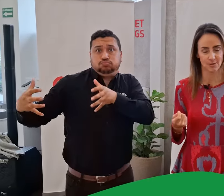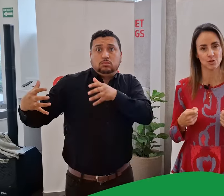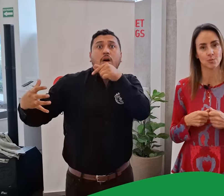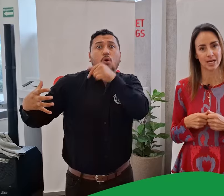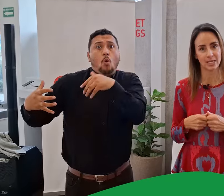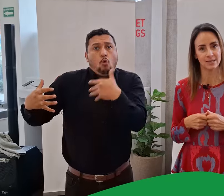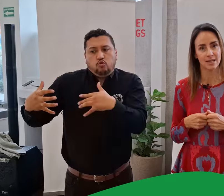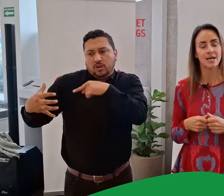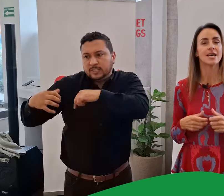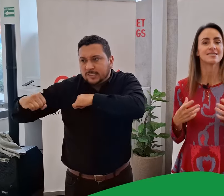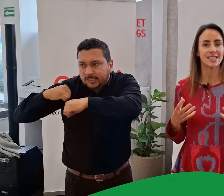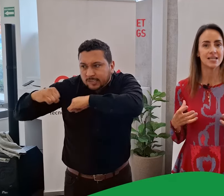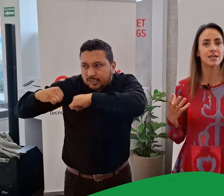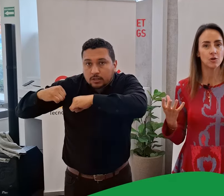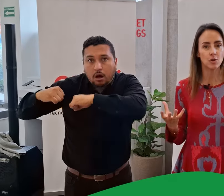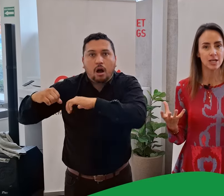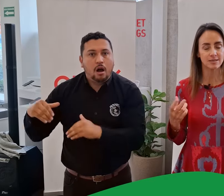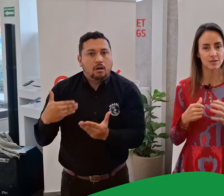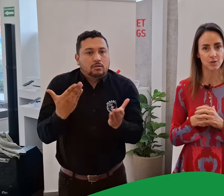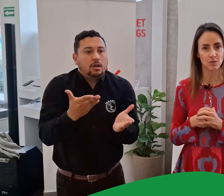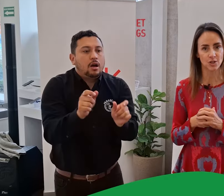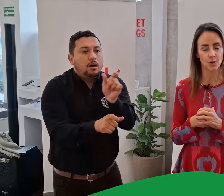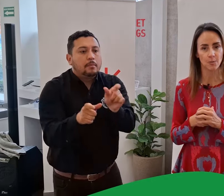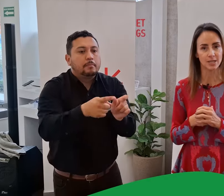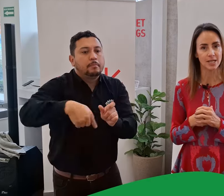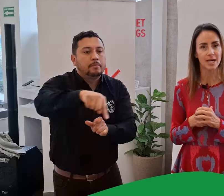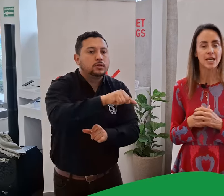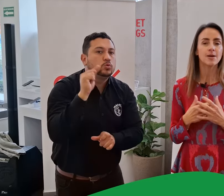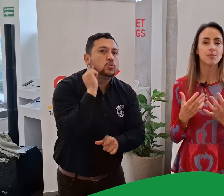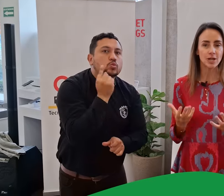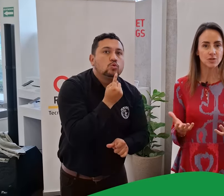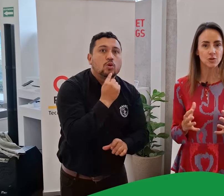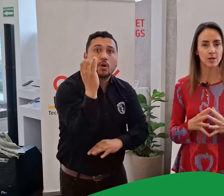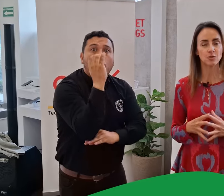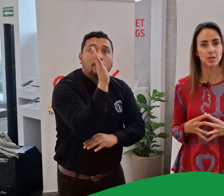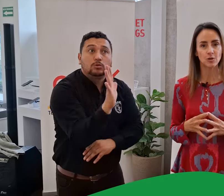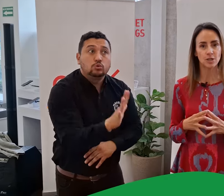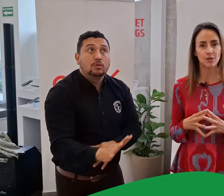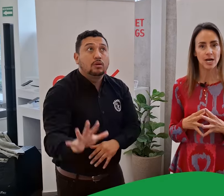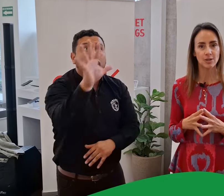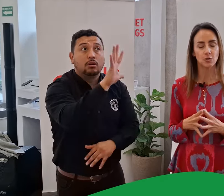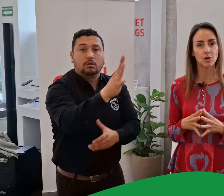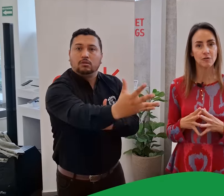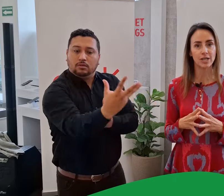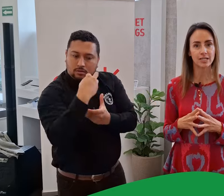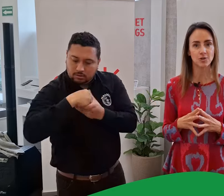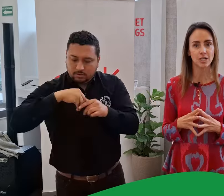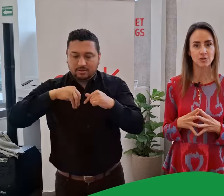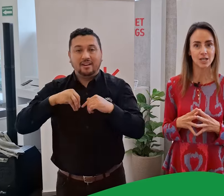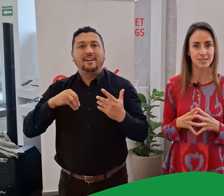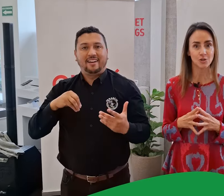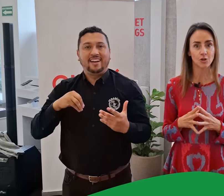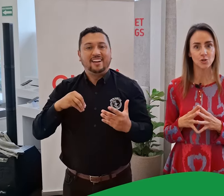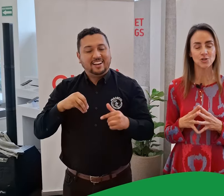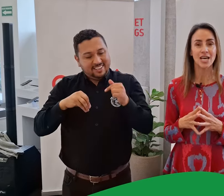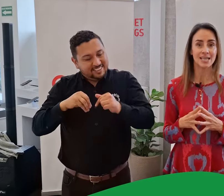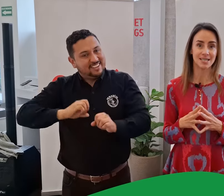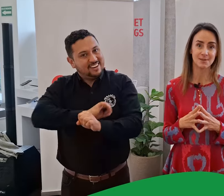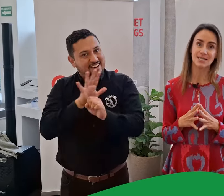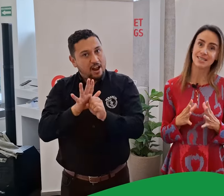nuestro país estén incluidas dentro de nuestra compañía. Y por eso hemos venido trabajando con la Federación Nacional de Sordos ya hace más de